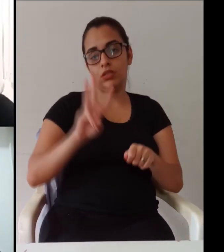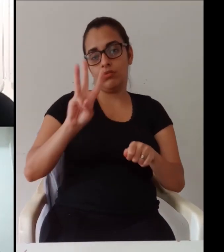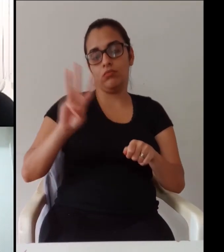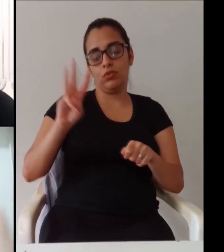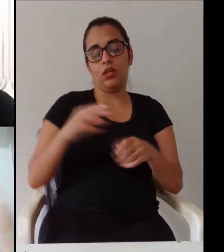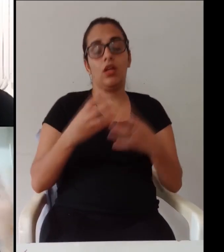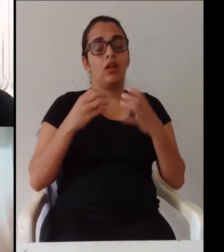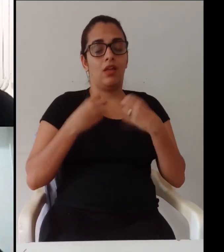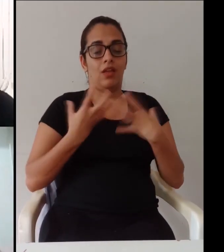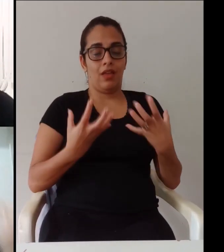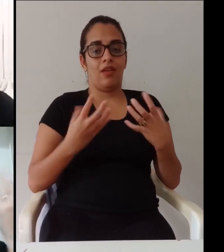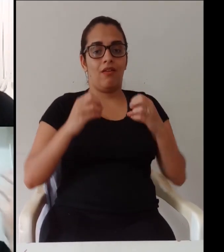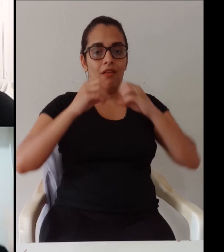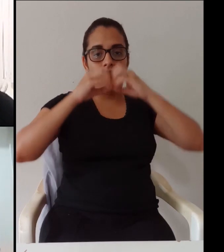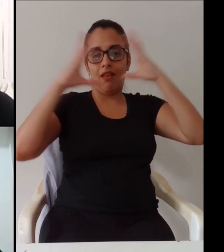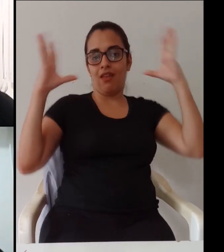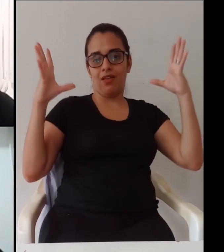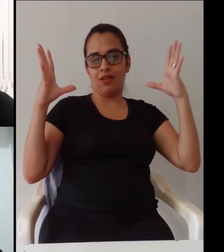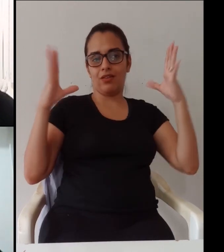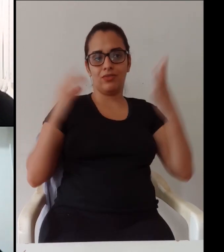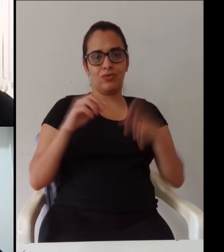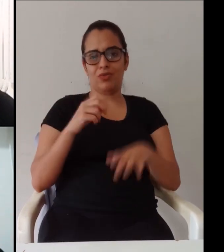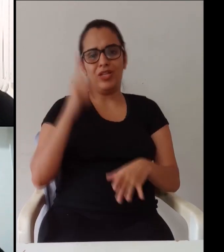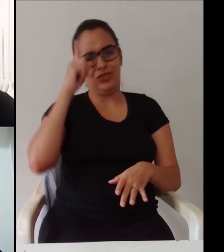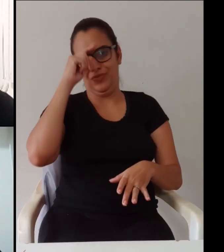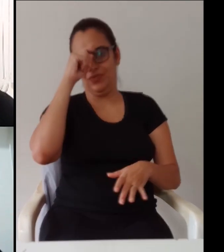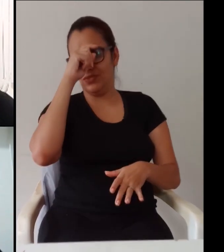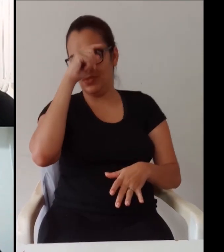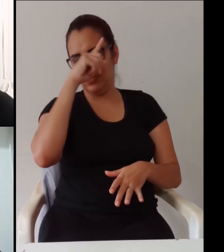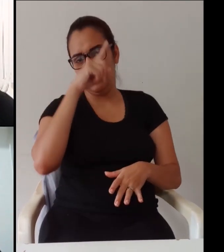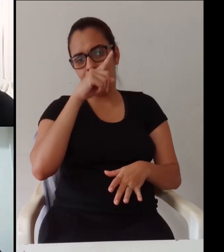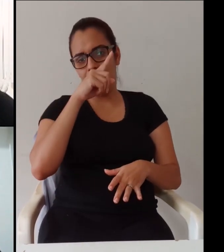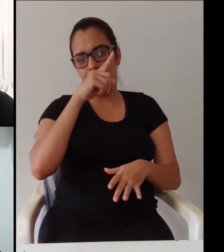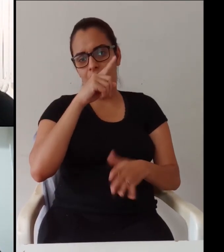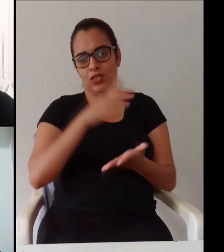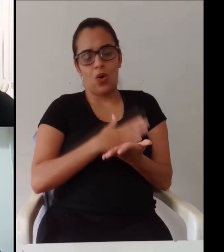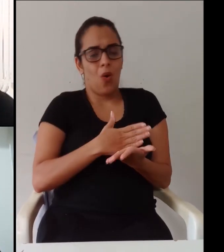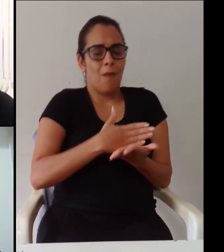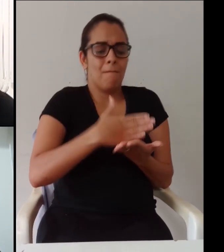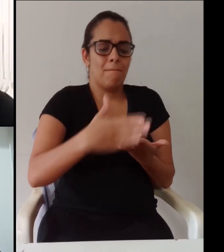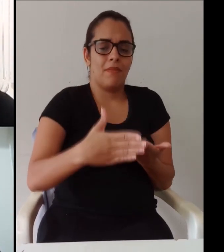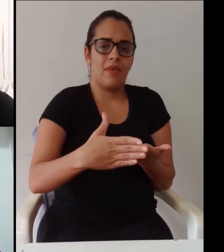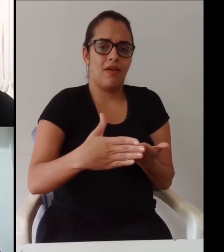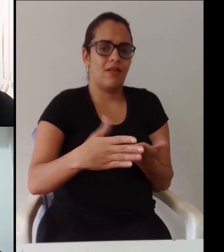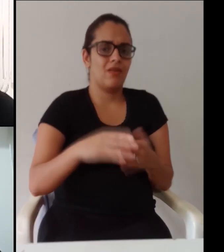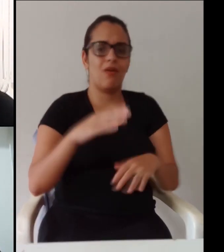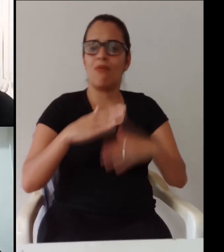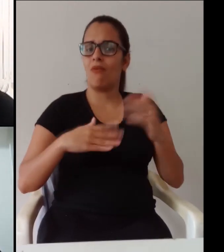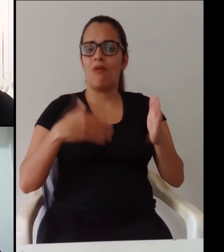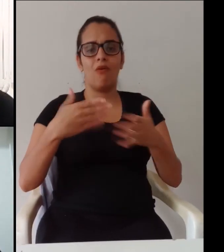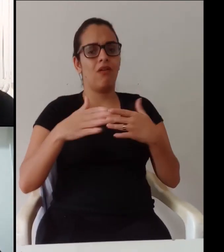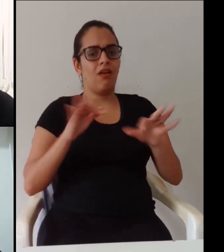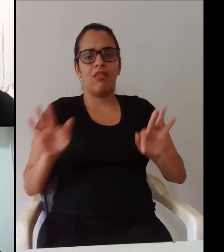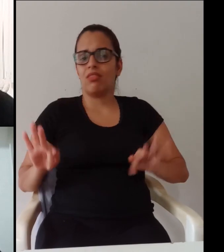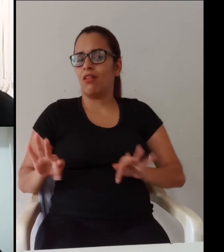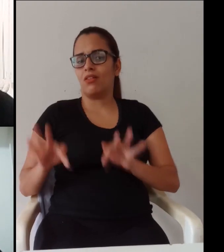acesso a conteúdo mídia tarefa todos esses tipos de coisa e aí eu queria deixar claro que não é